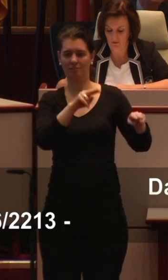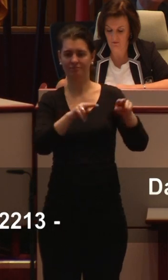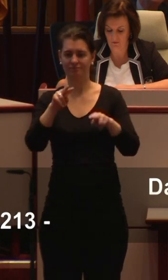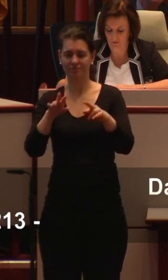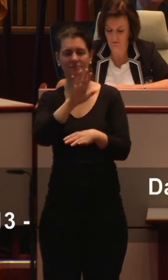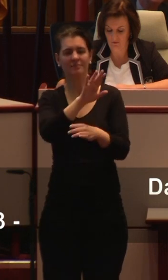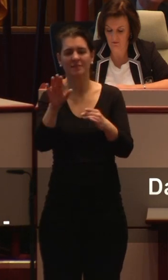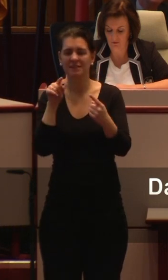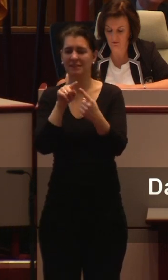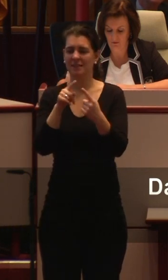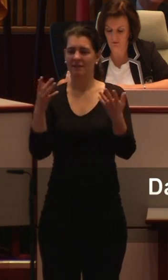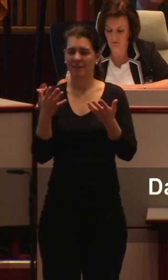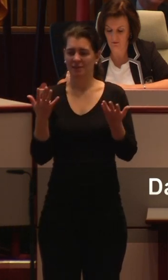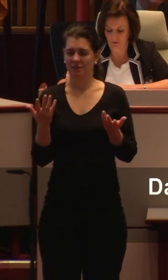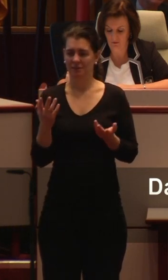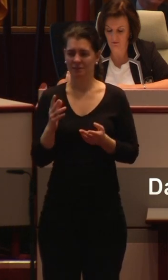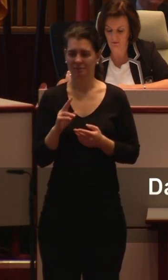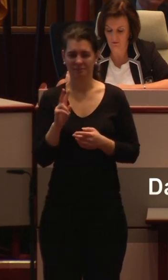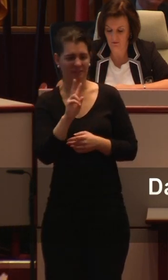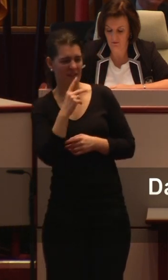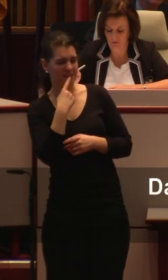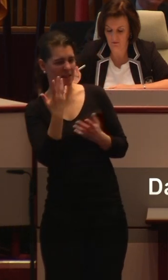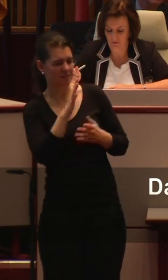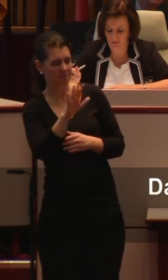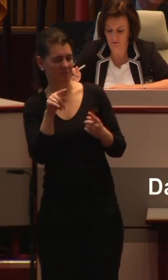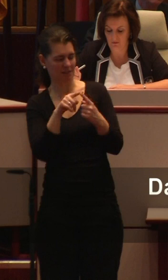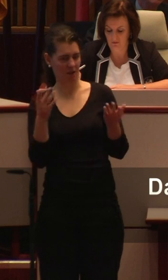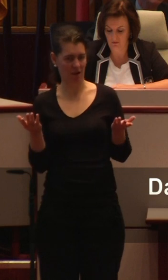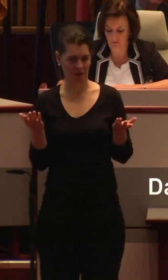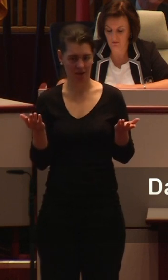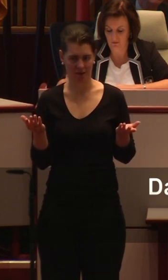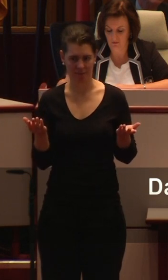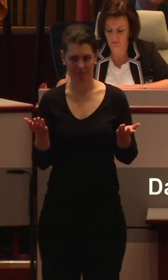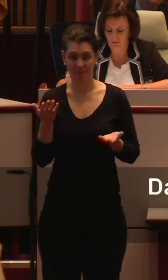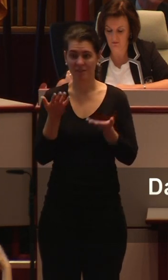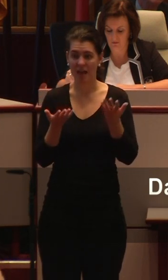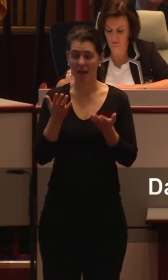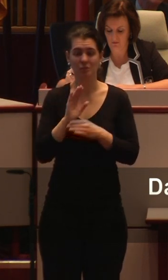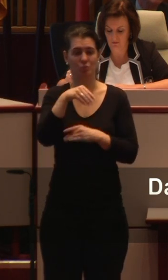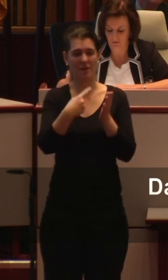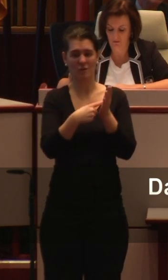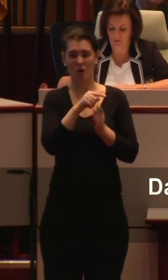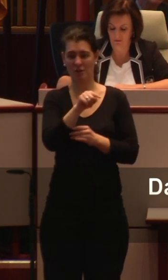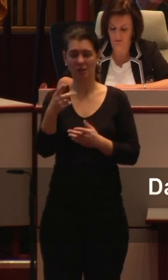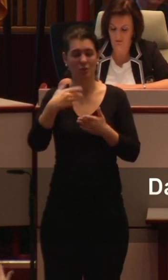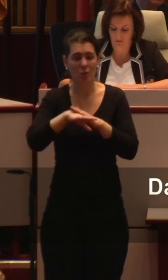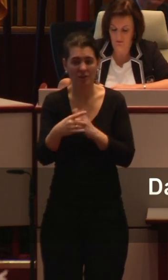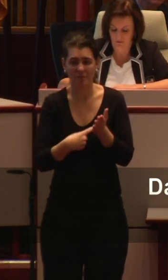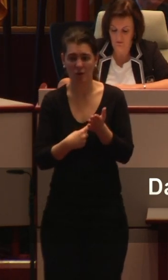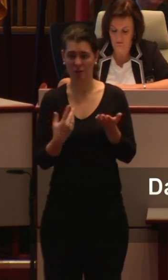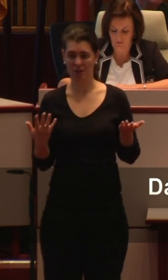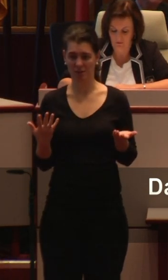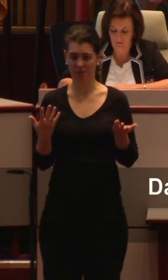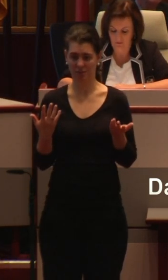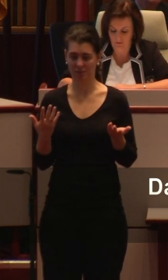Anforderungen und worauf muss aus gutem Grund verzichtet werden? Was ist über oder was ist unterfordernd? Ohne explizite und aus einem